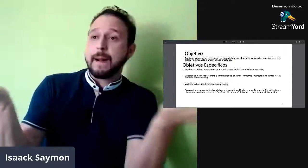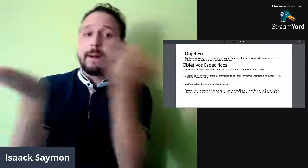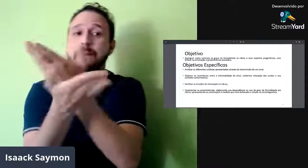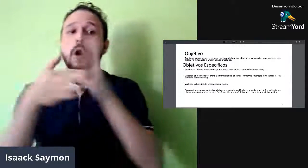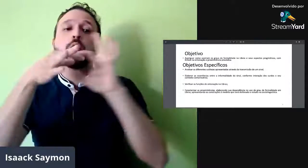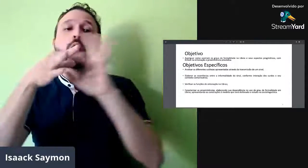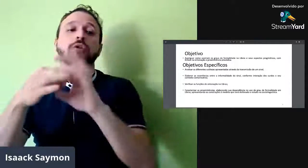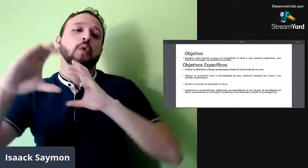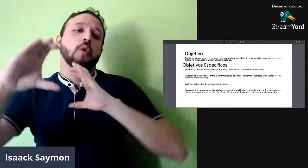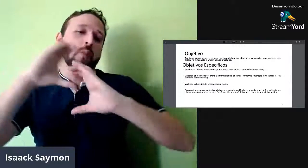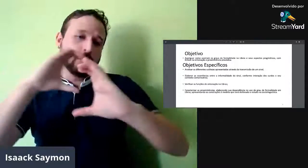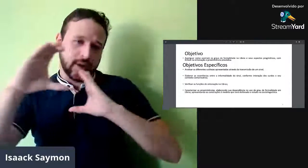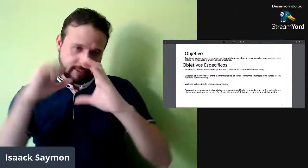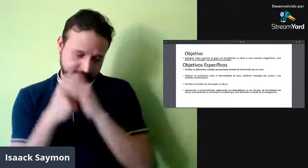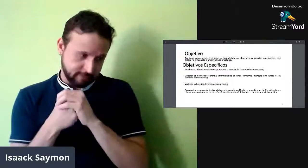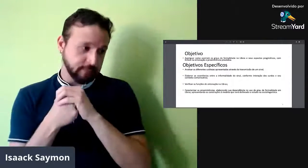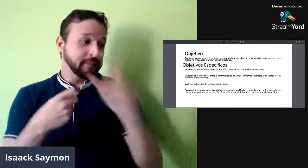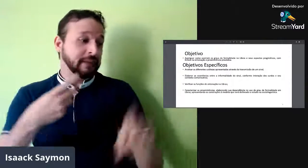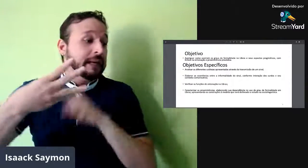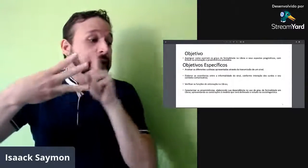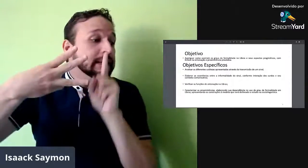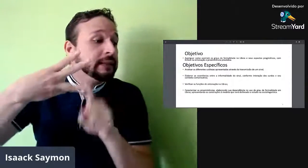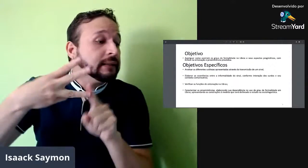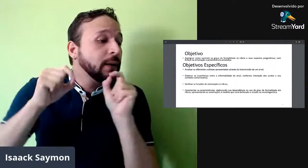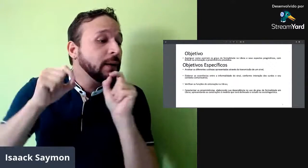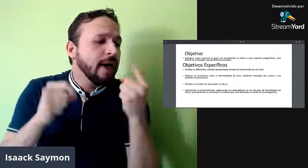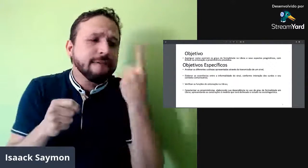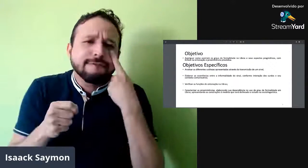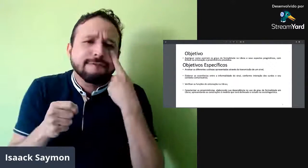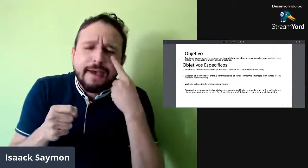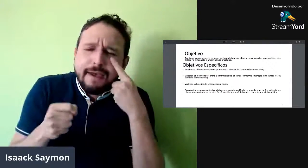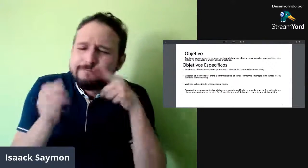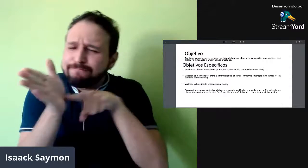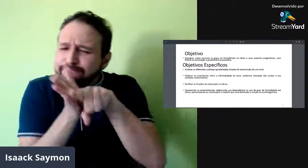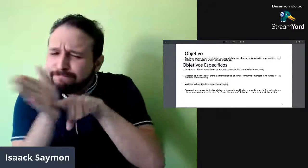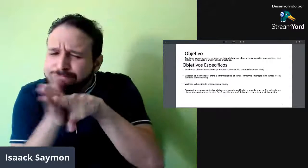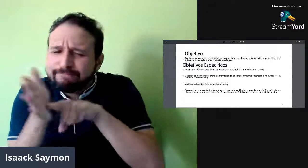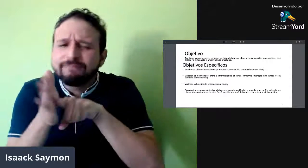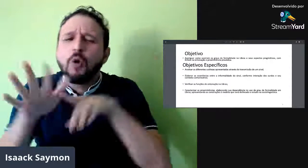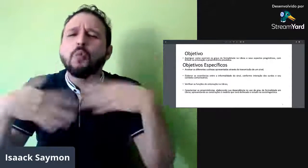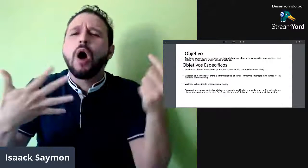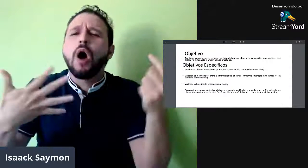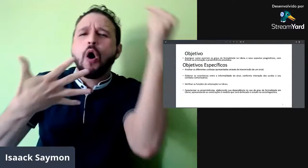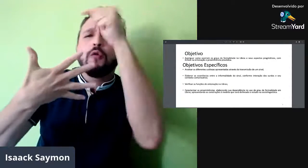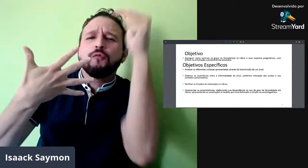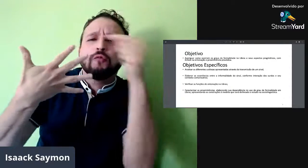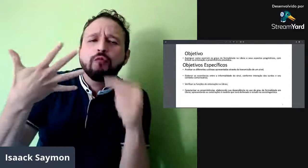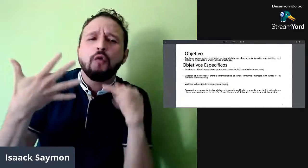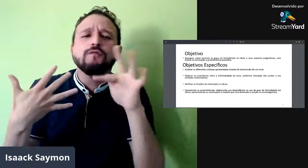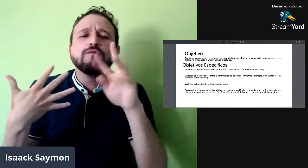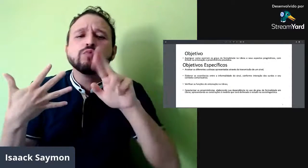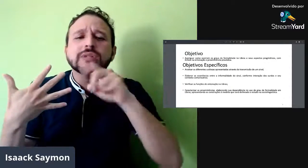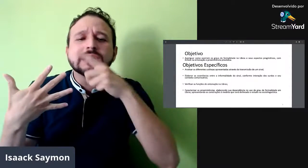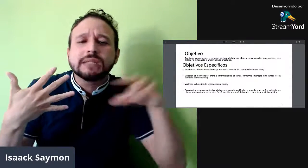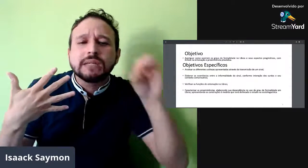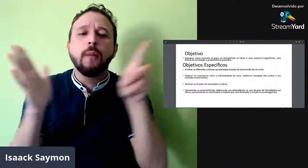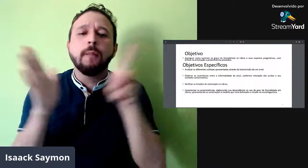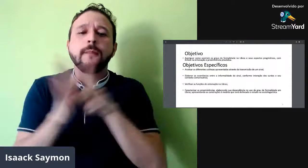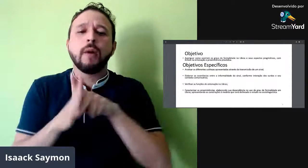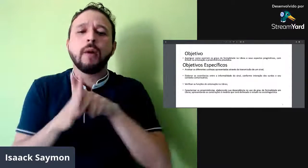informalidade na interação entre os surdos mesmo, na comunicação. O terceiro ponto seria ver quais as